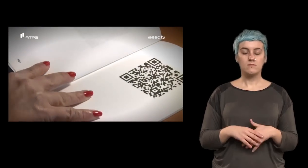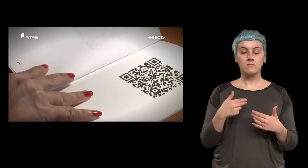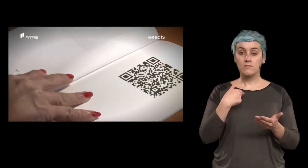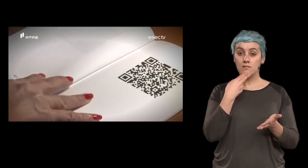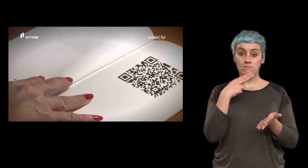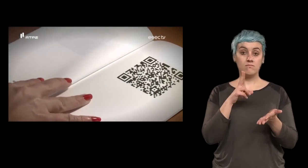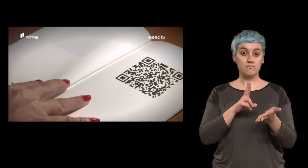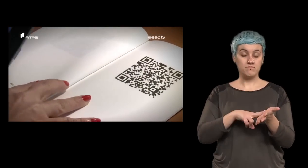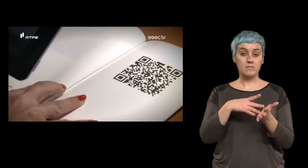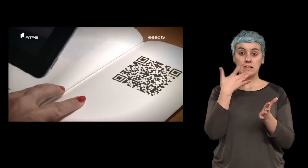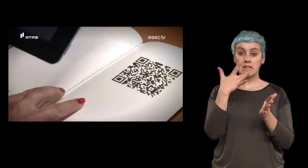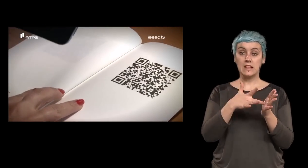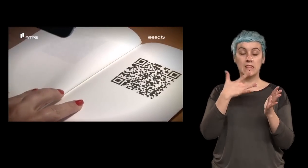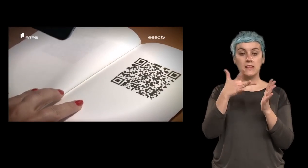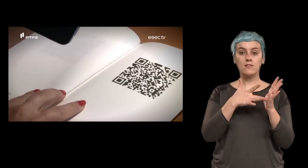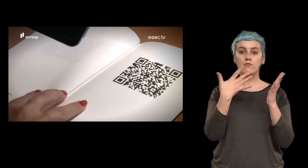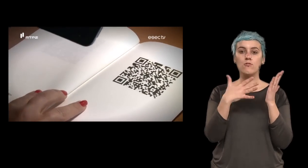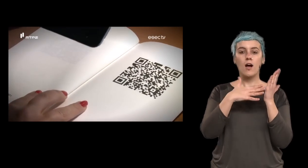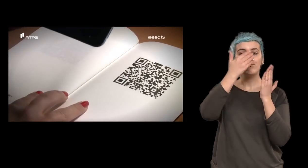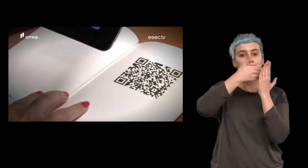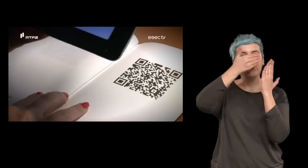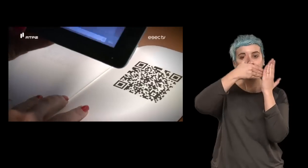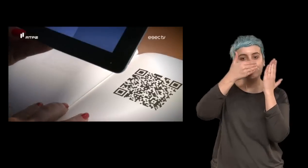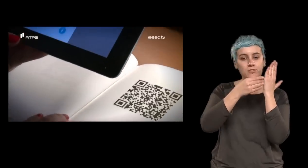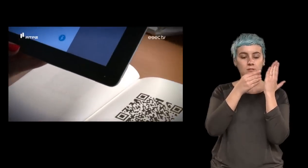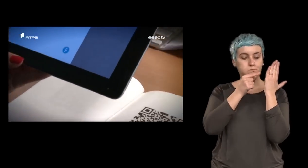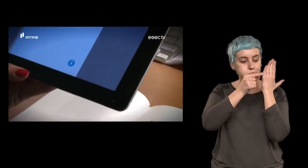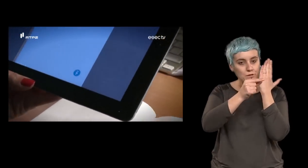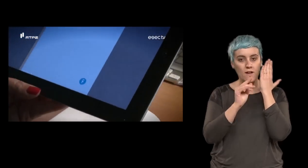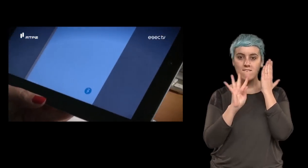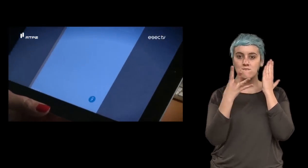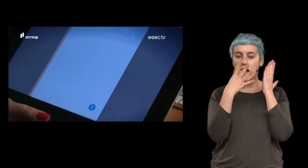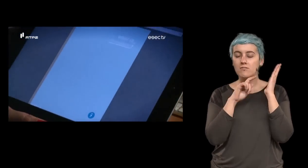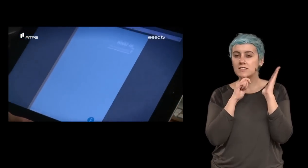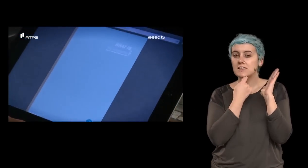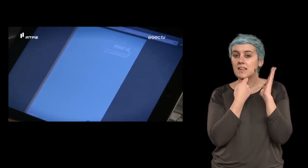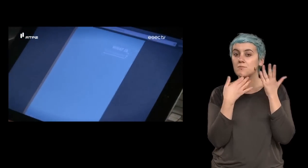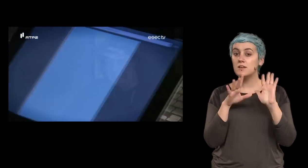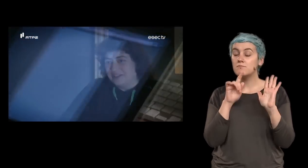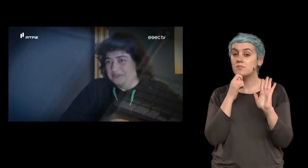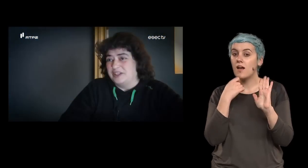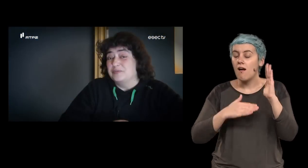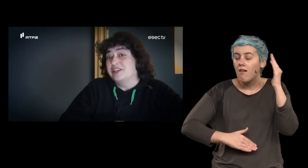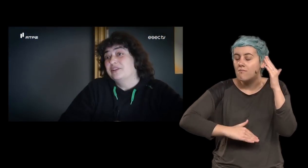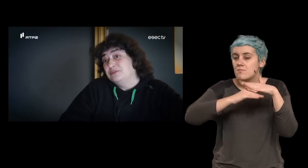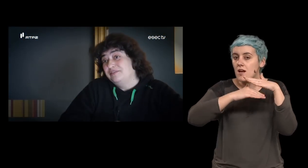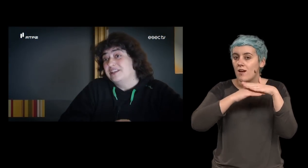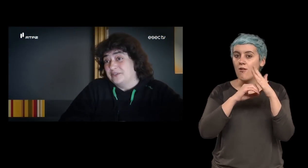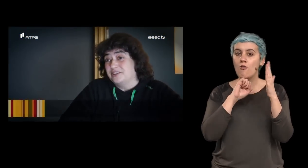Na verdade, o livro está estruturado em quatro mistérios. Mas o grande mistério é um super mistério. É o mistério da codificação e da